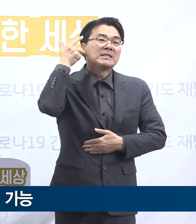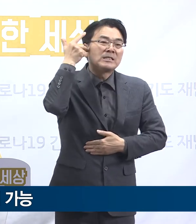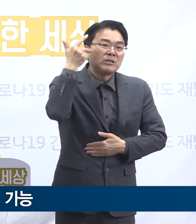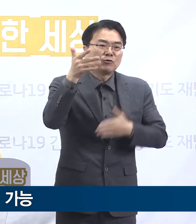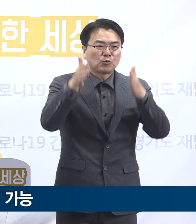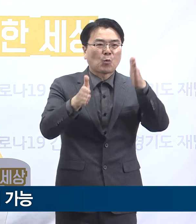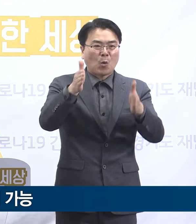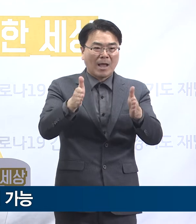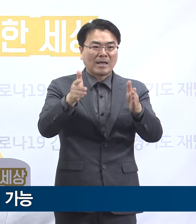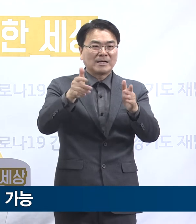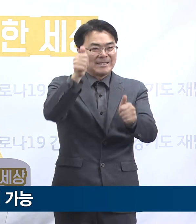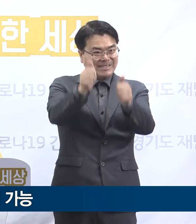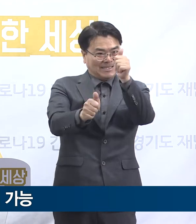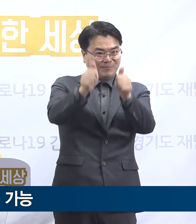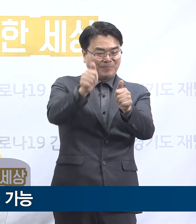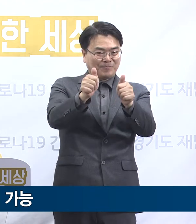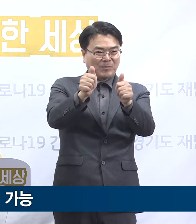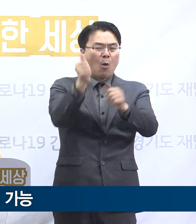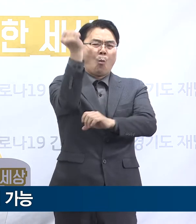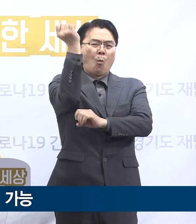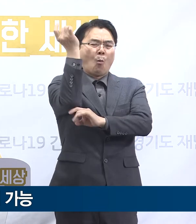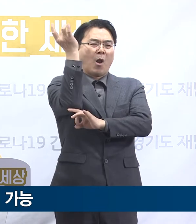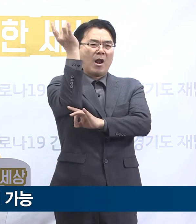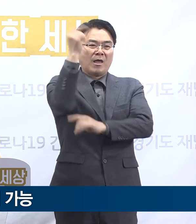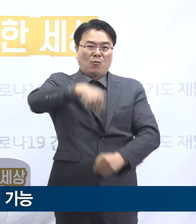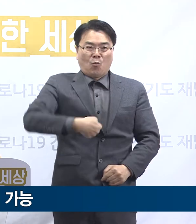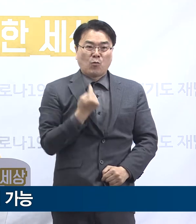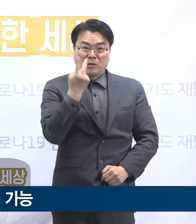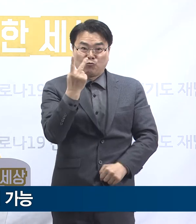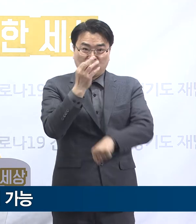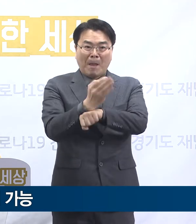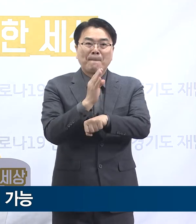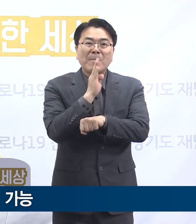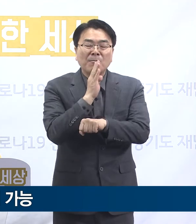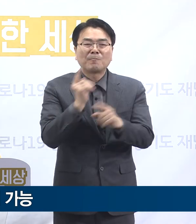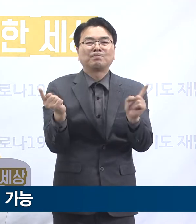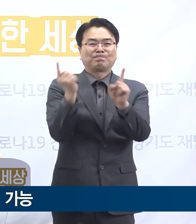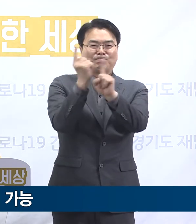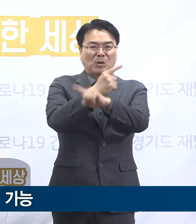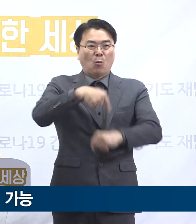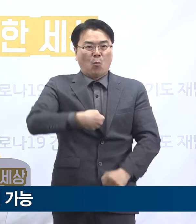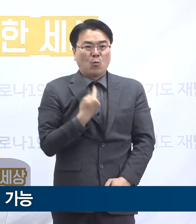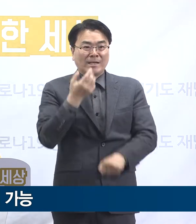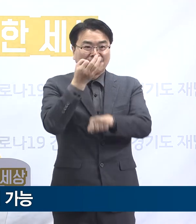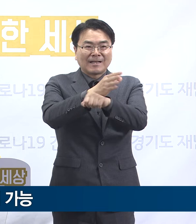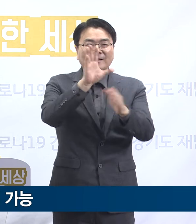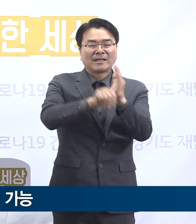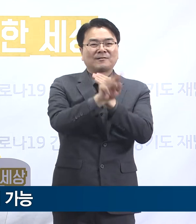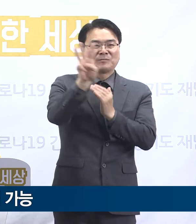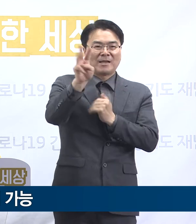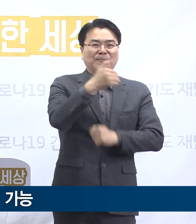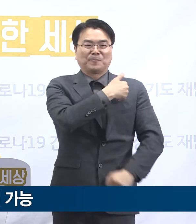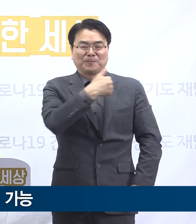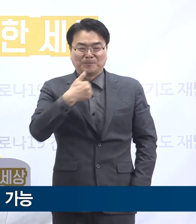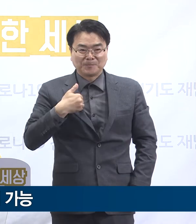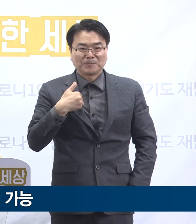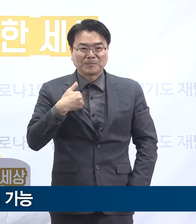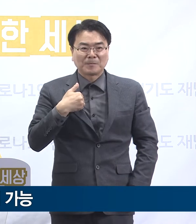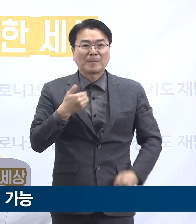1인 2개로 2개로 제한되었던 구매 수량을 오늘부터 1인 3개로 시범 확대하기로 하였습니다.